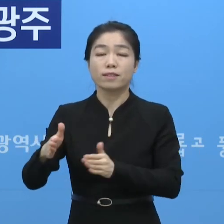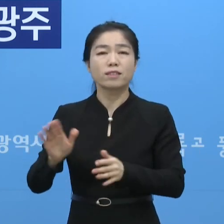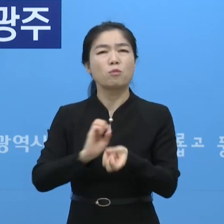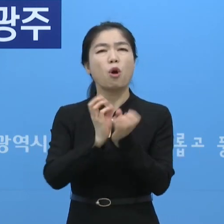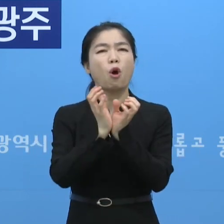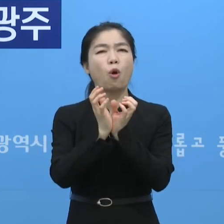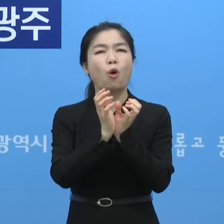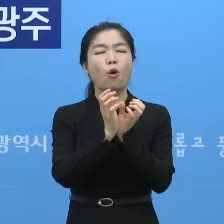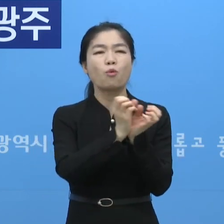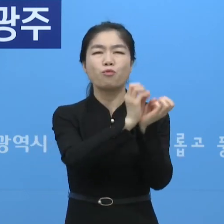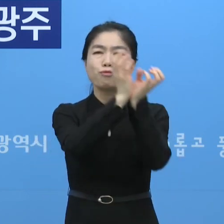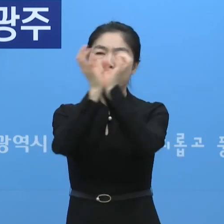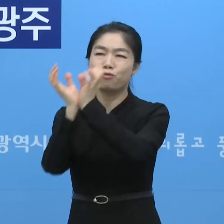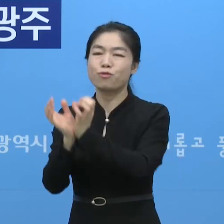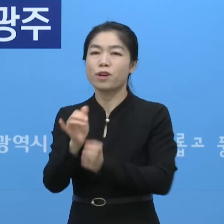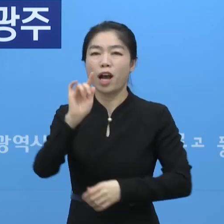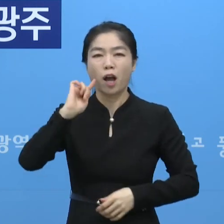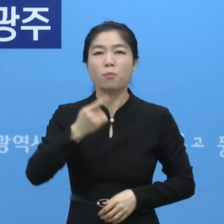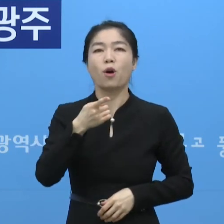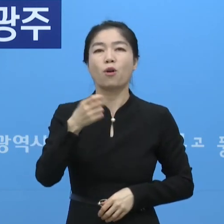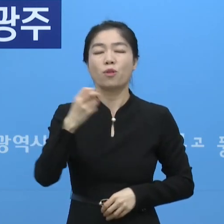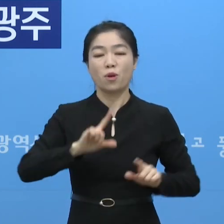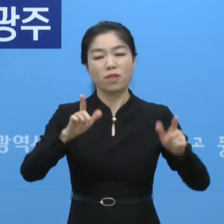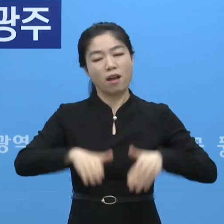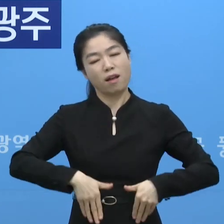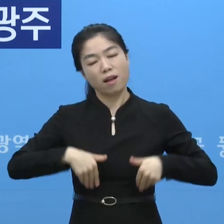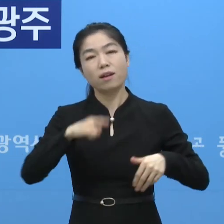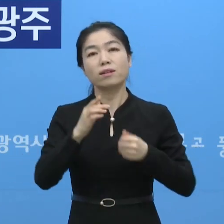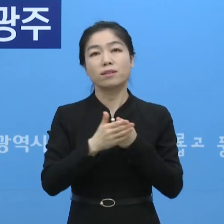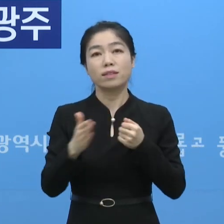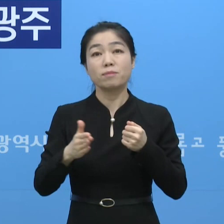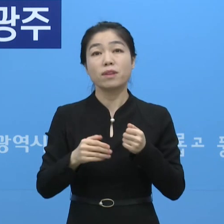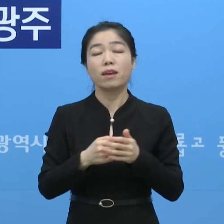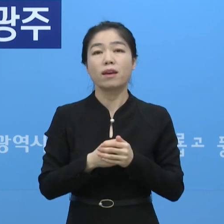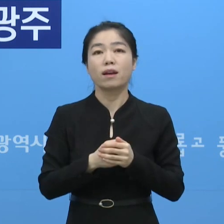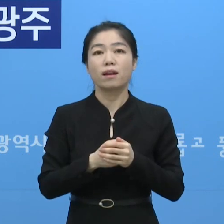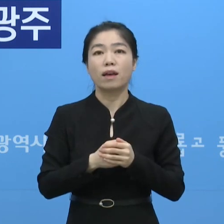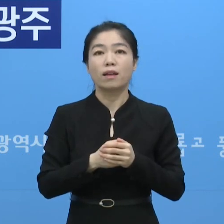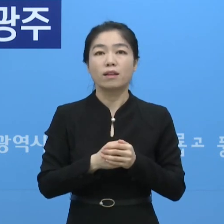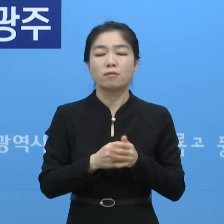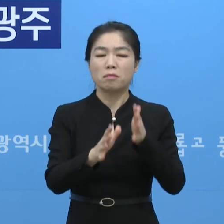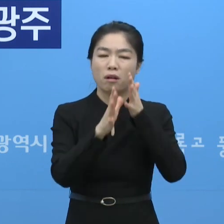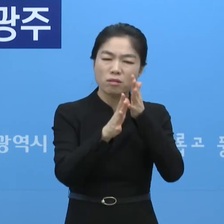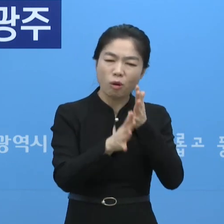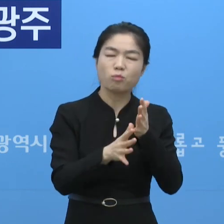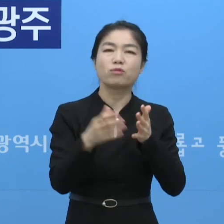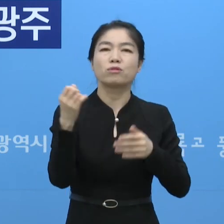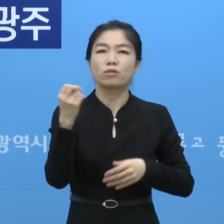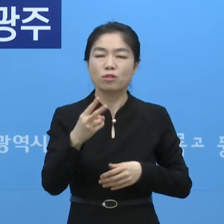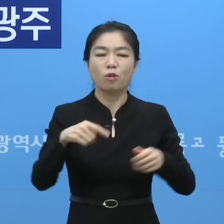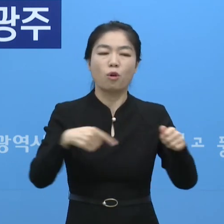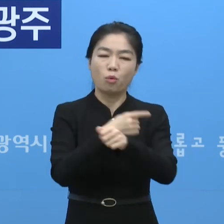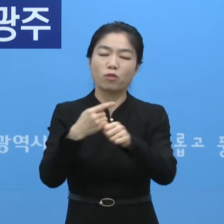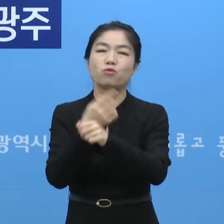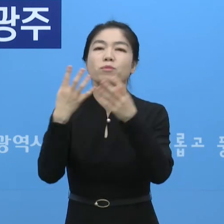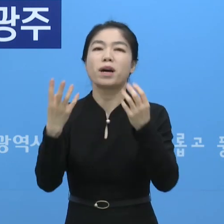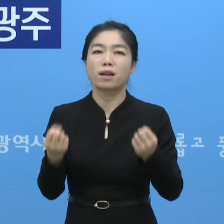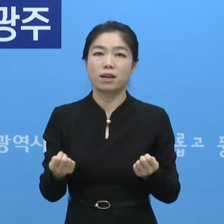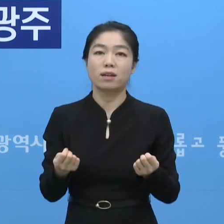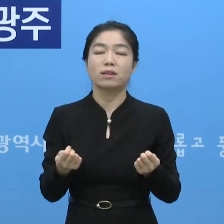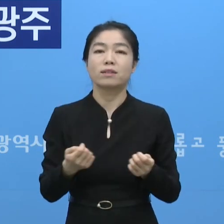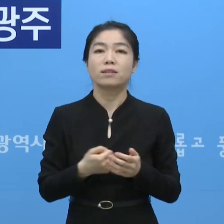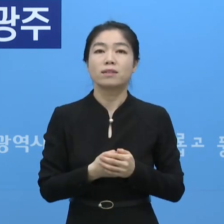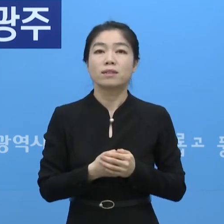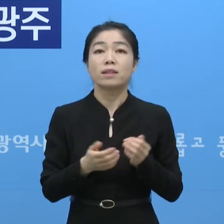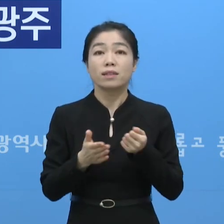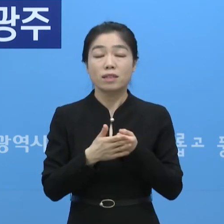꽃도 많이 피고 또 날씨도 많이 풀렸기 때문에 봄철 핵낙철이기 때문에 많은 분들이 외출을 많이 하시게 됩니다.